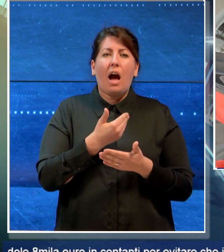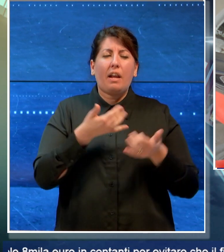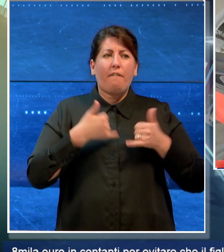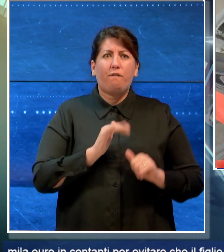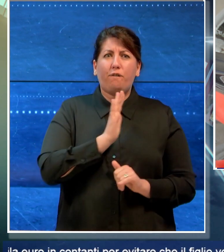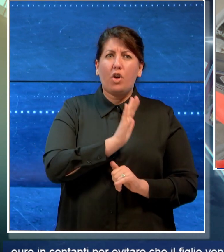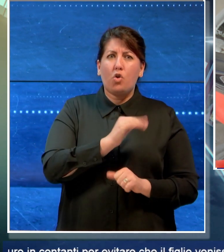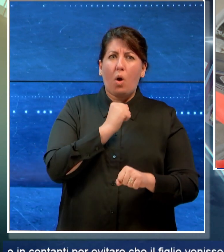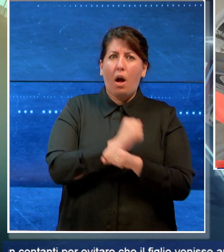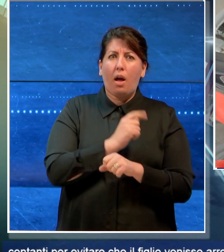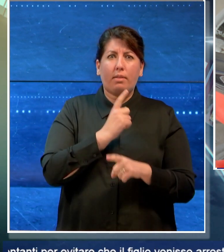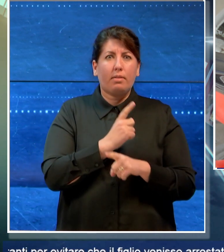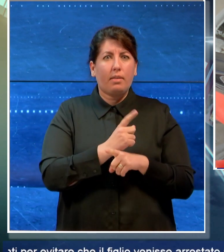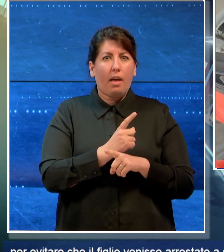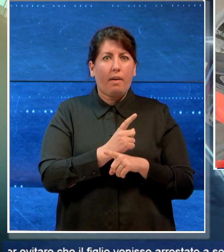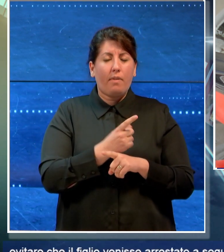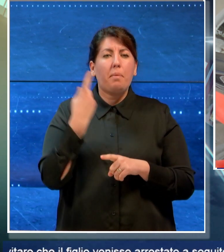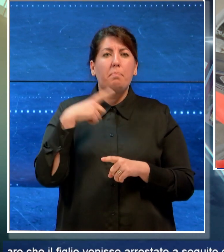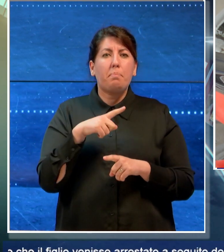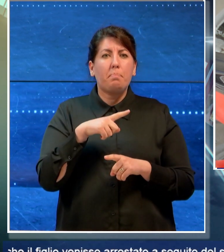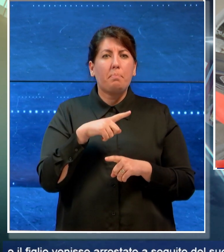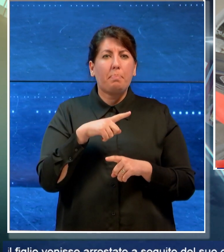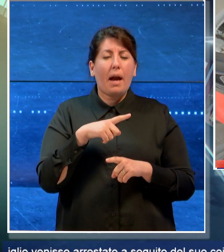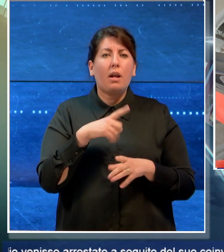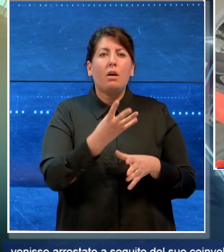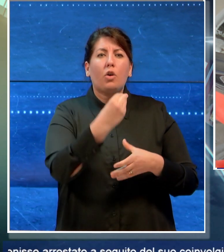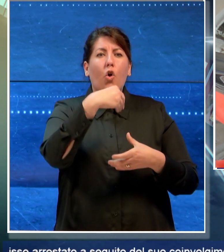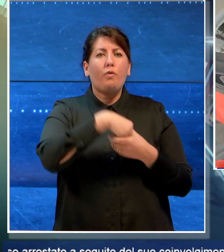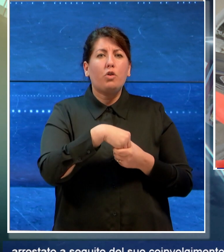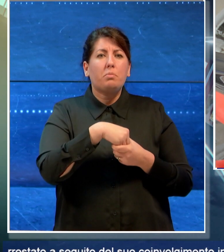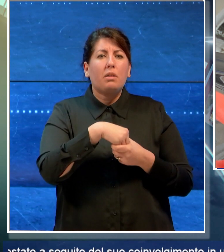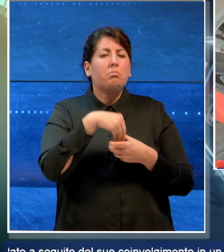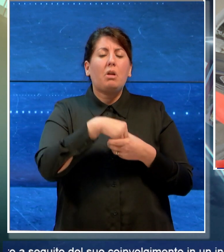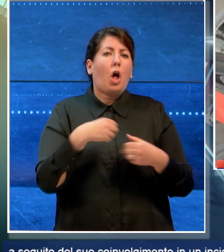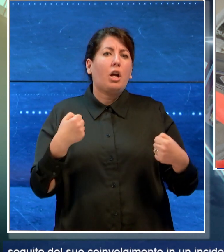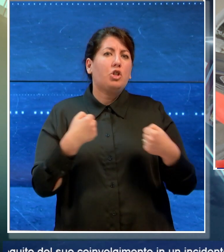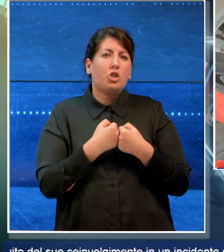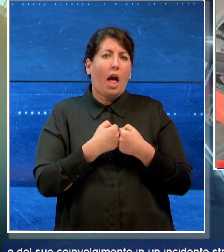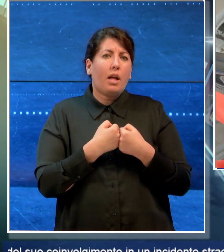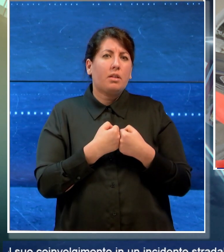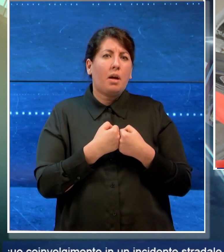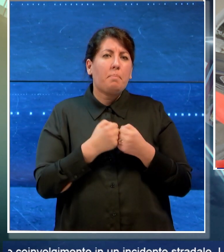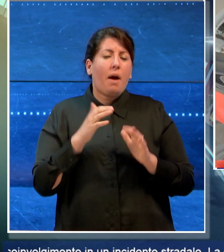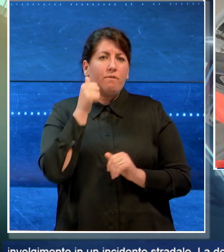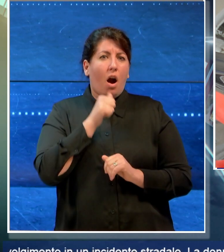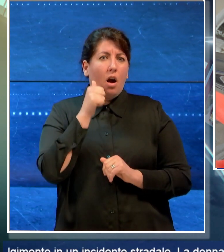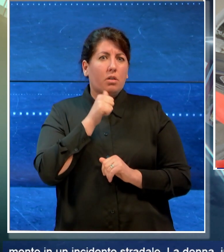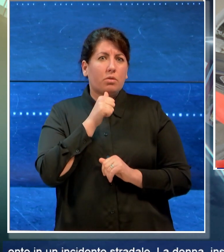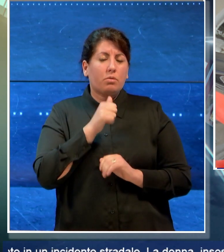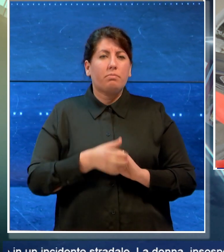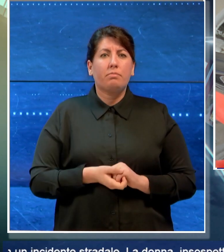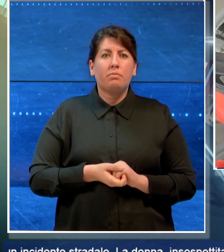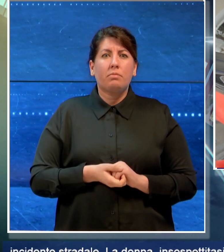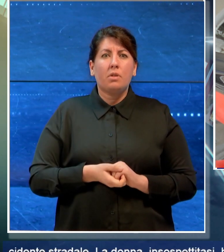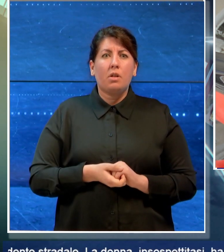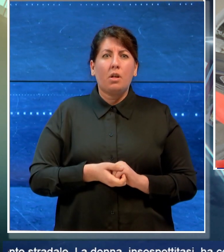arrestato a seguito del suo coinvolgimento in un incidente stradale. La donna